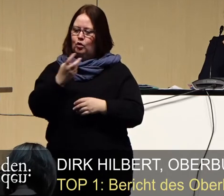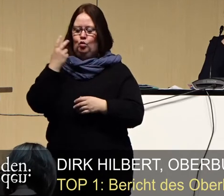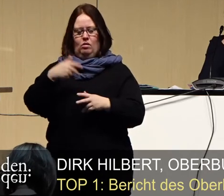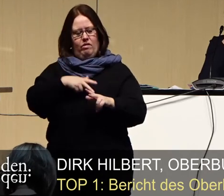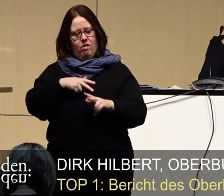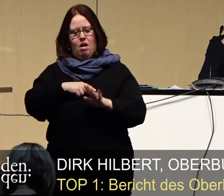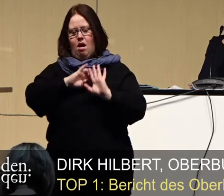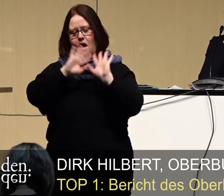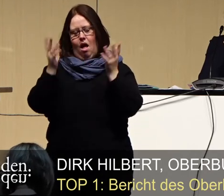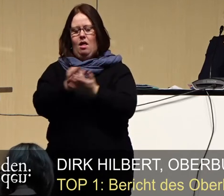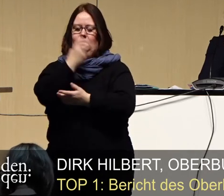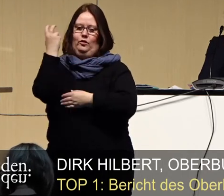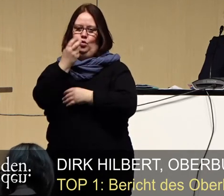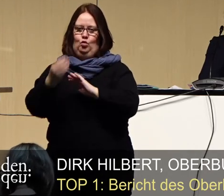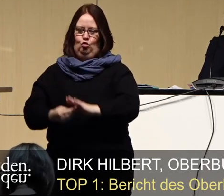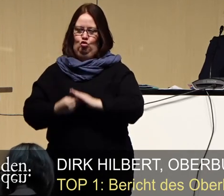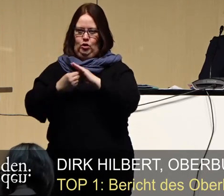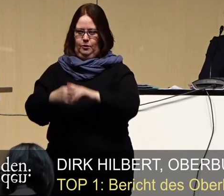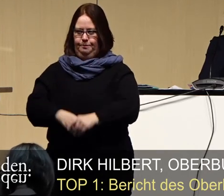Unmögliche möglich machen unterstützen.